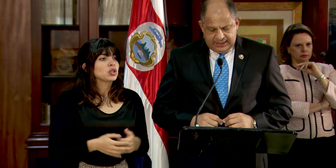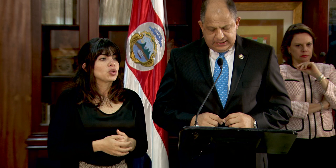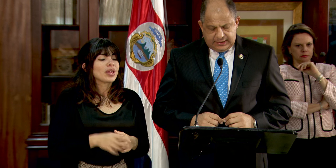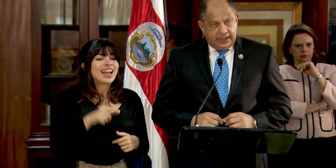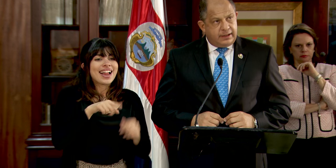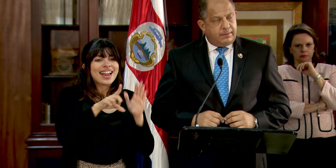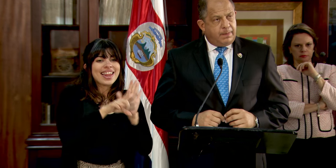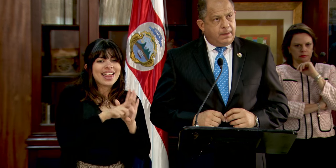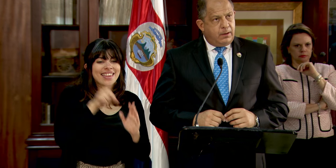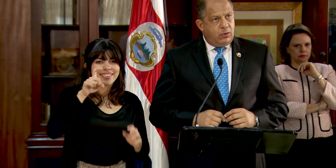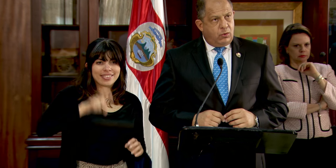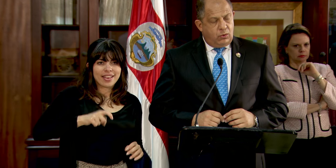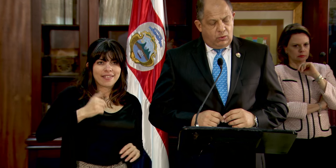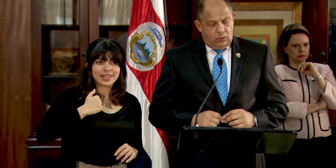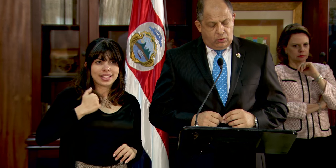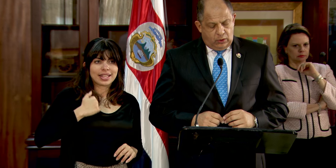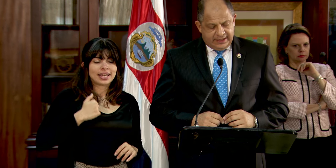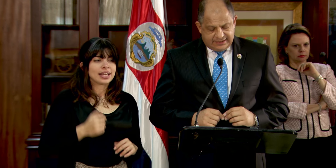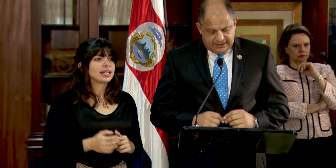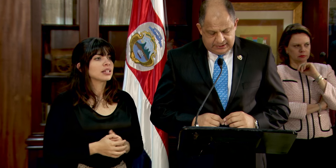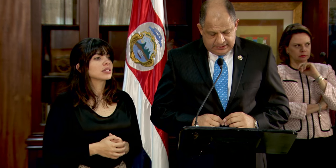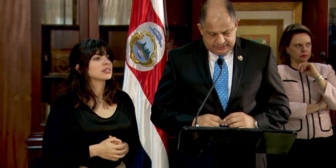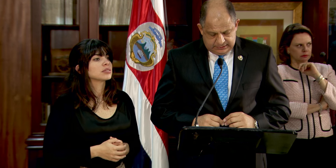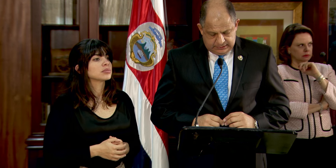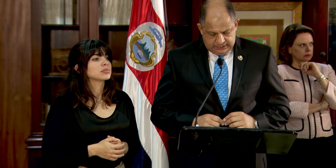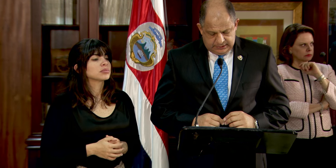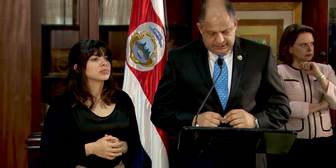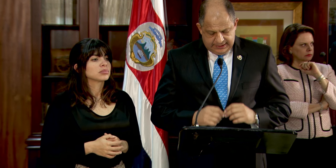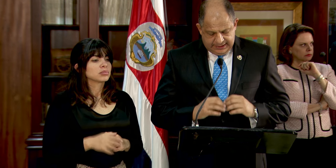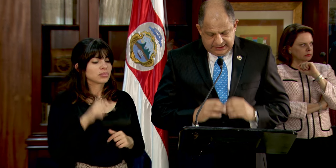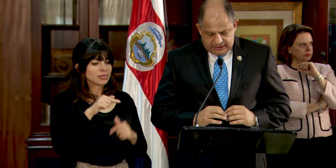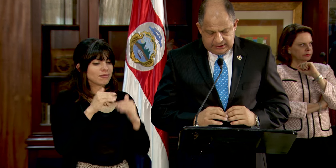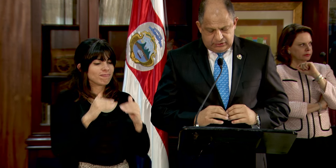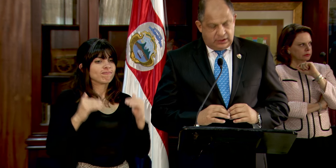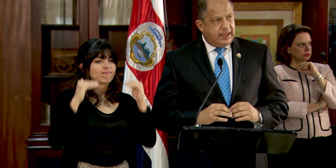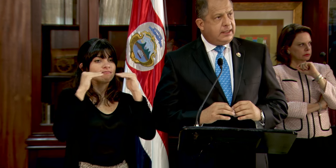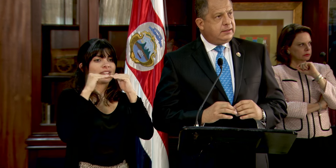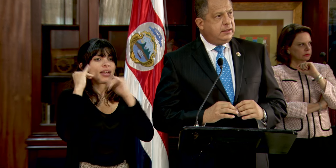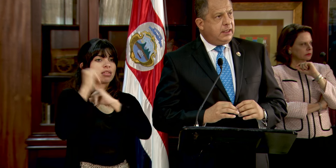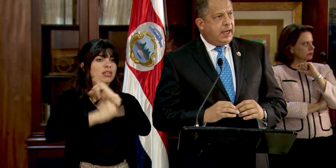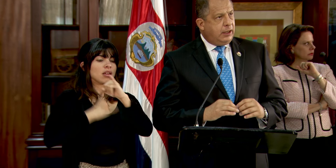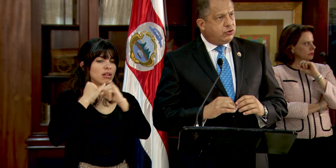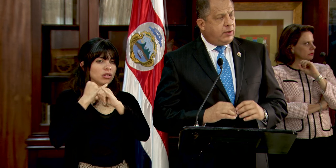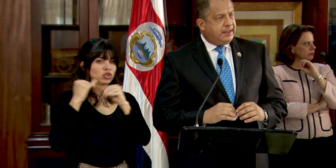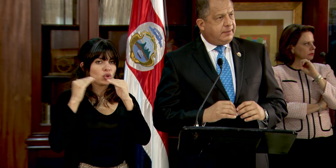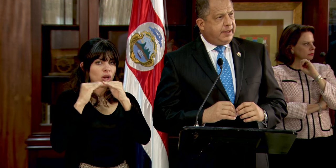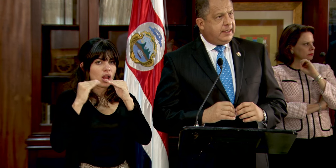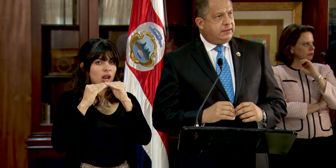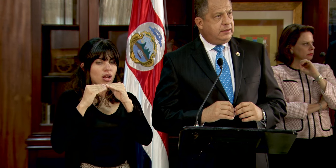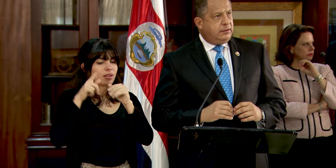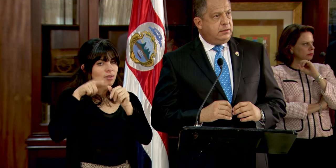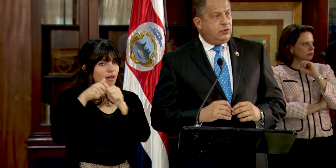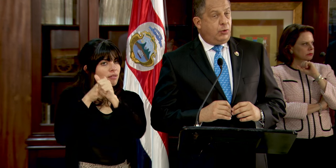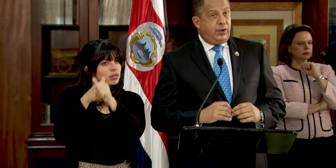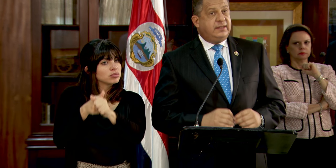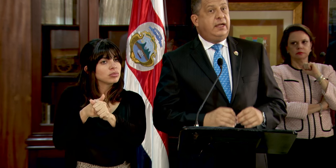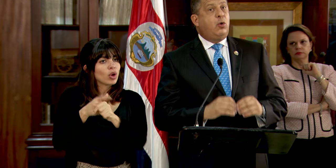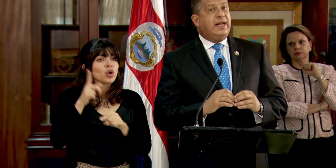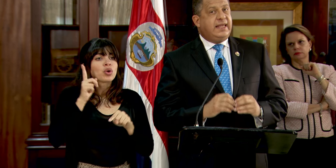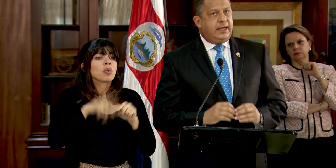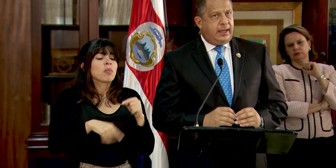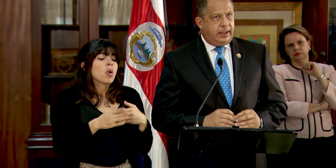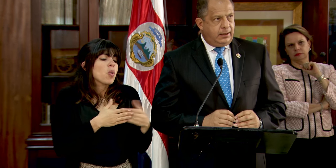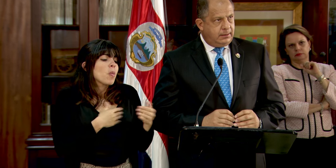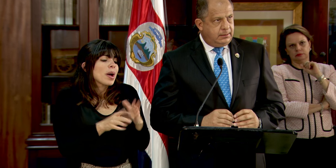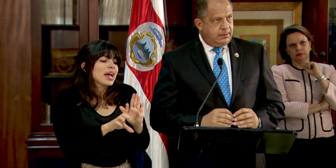tiene que tener estándares internacionales a los cuales apegarse. No puede